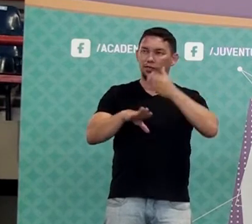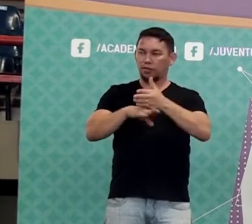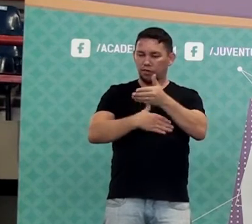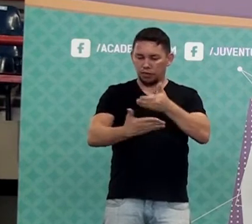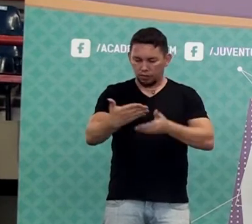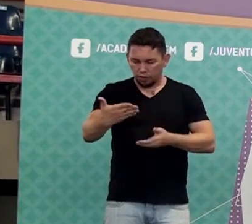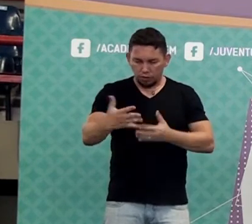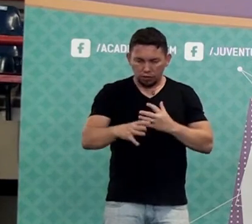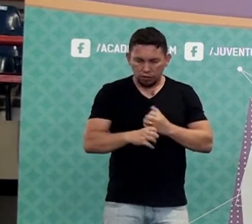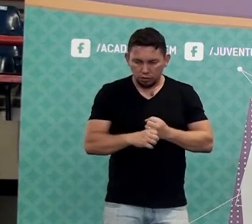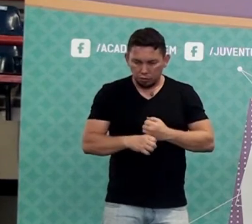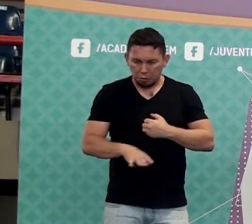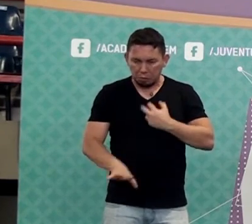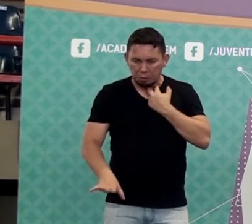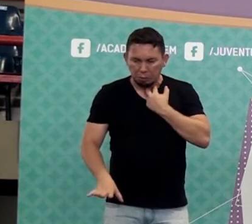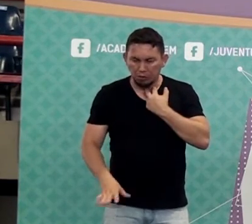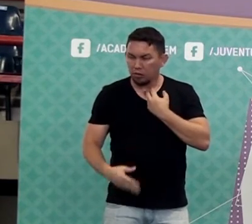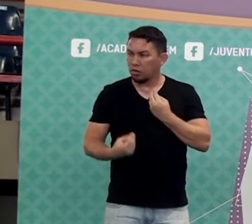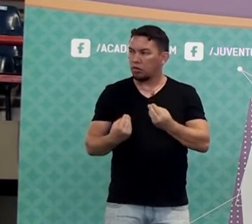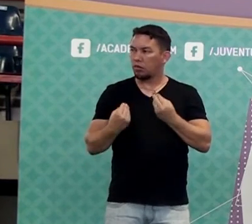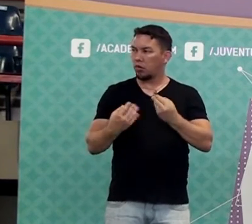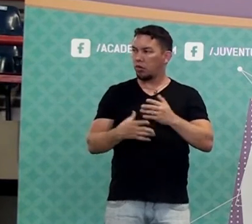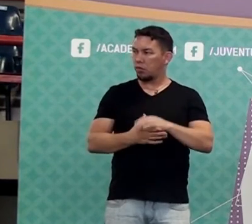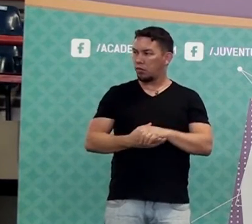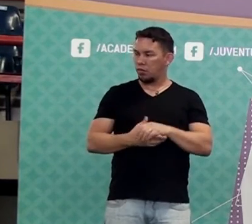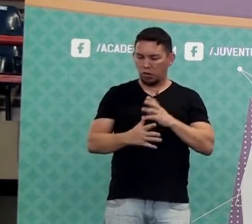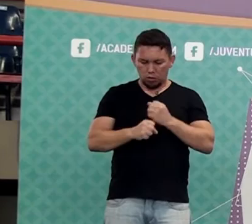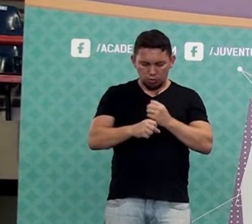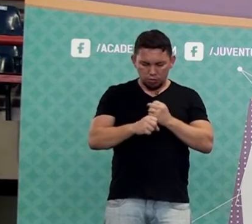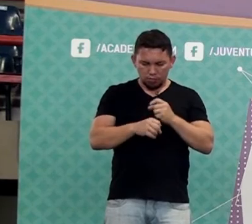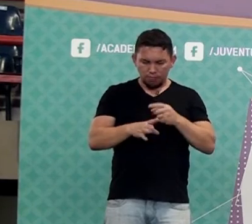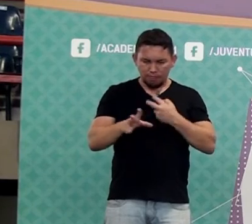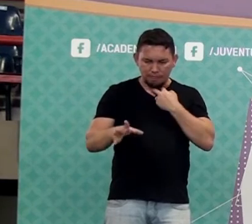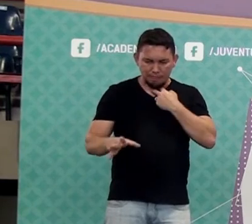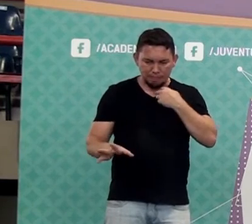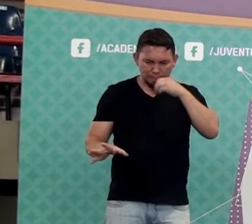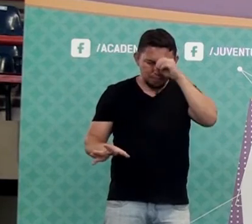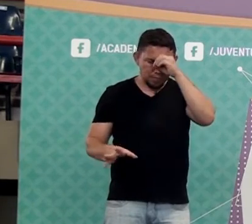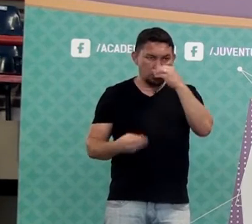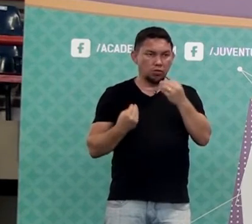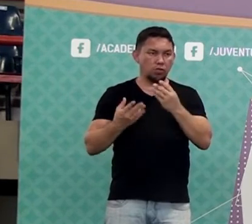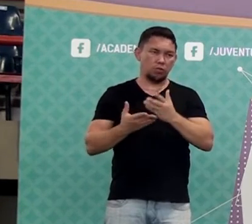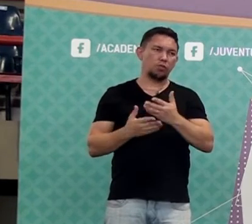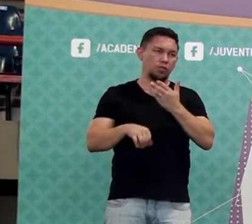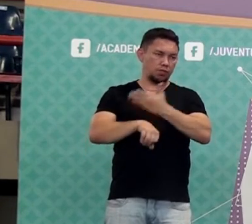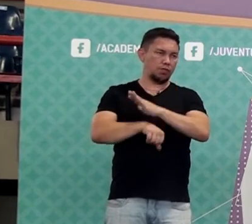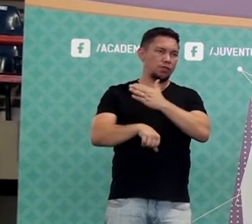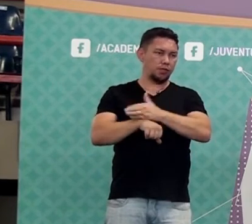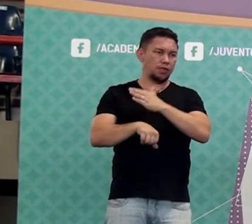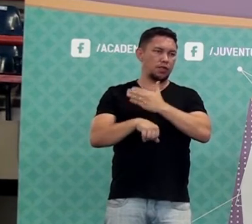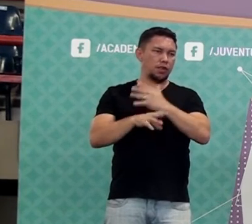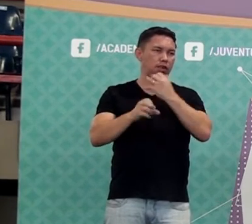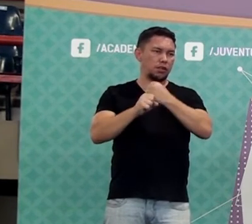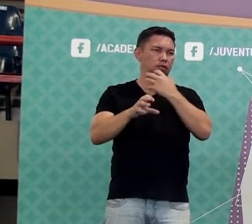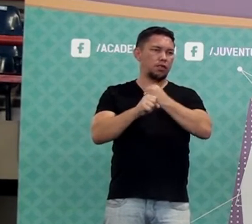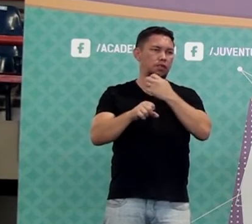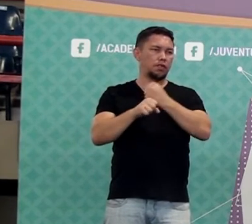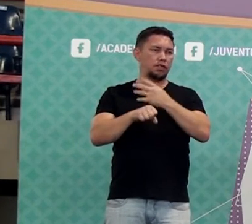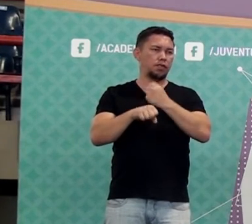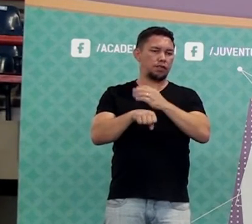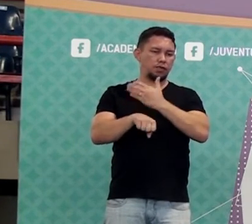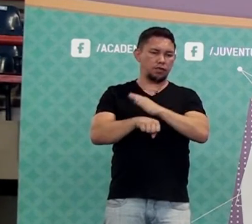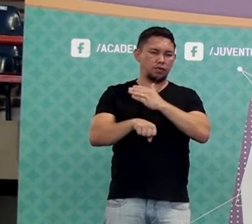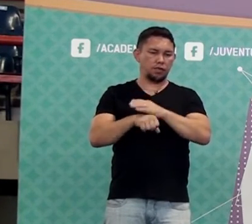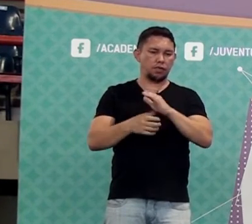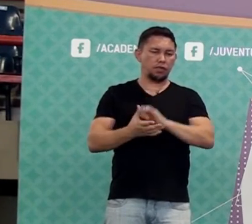chegar numa conta dessa, você não sabe fazer. Adianta nada. Né? Então, vamos treinar essas continhas com vírgula. Por exemplo, conta